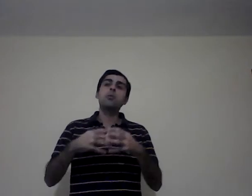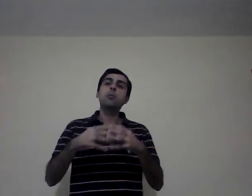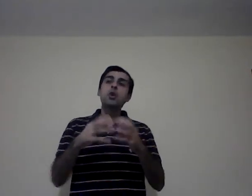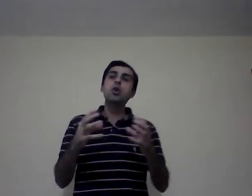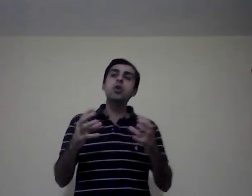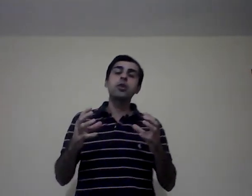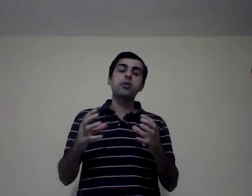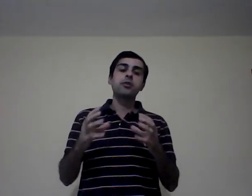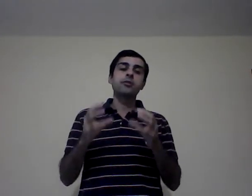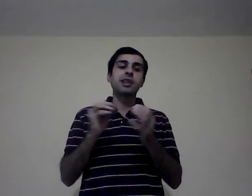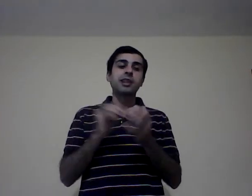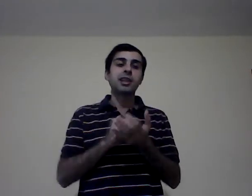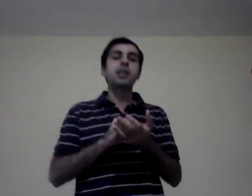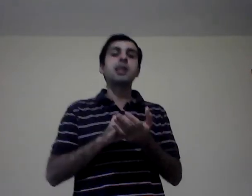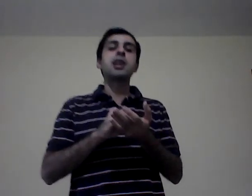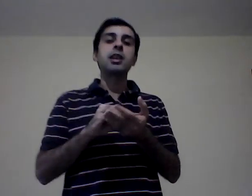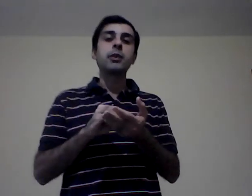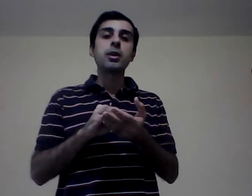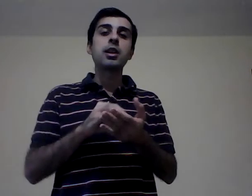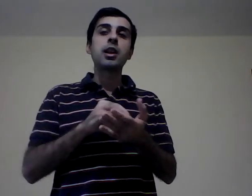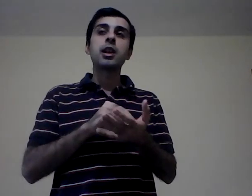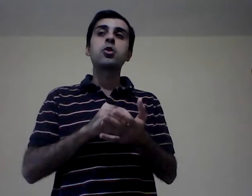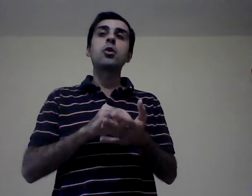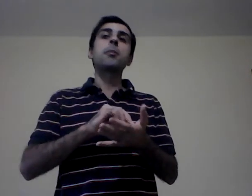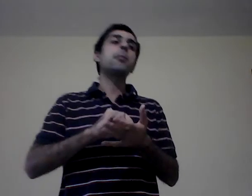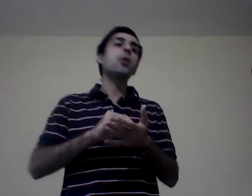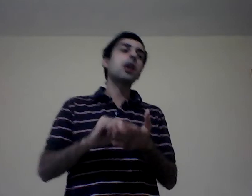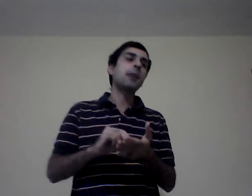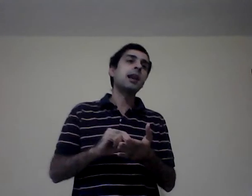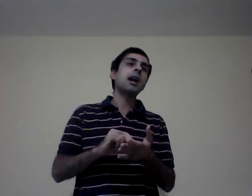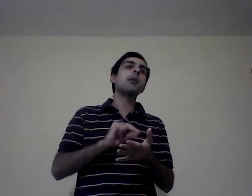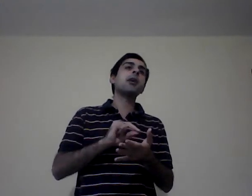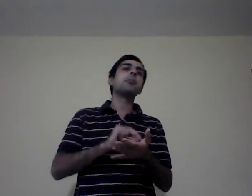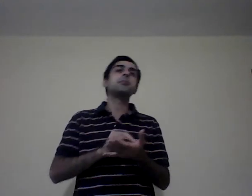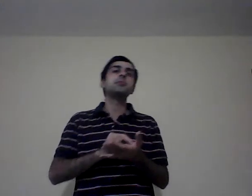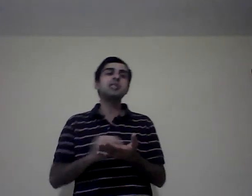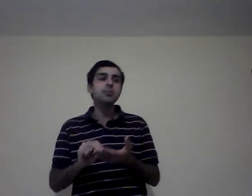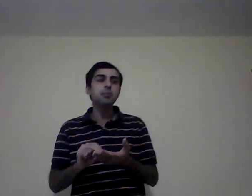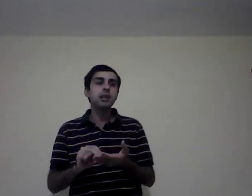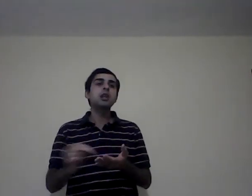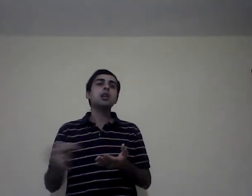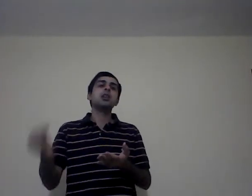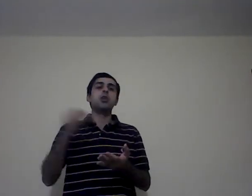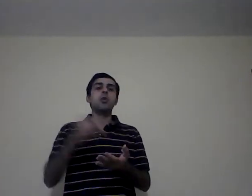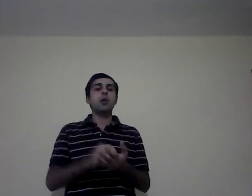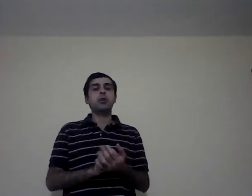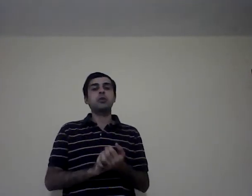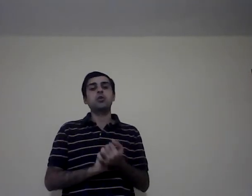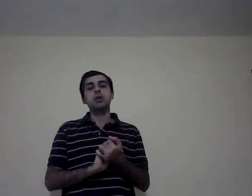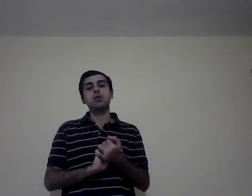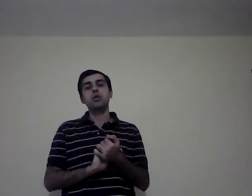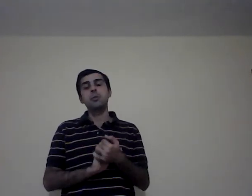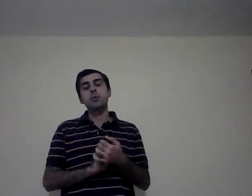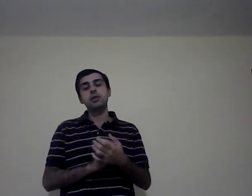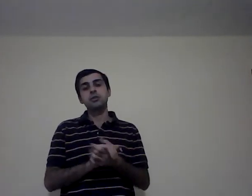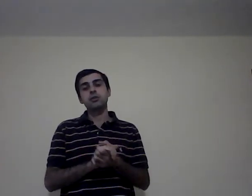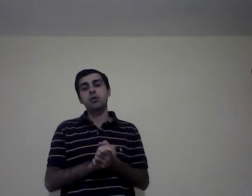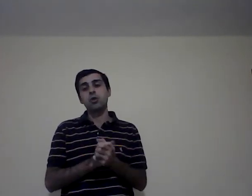poco, tratar de describir eso, pocas palabras, simple, y lo vamos resolviendo después, o lo